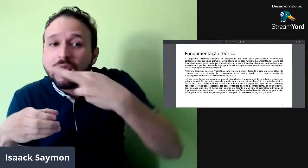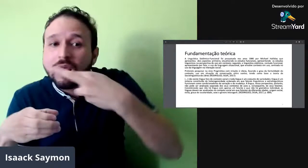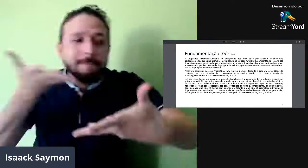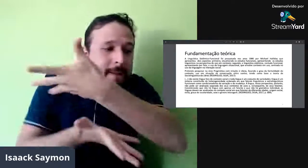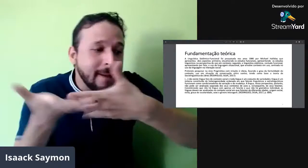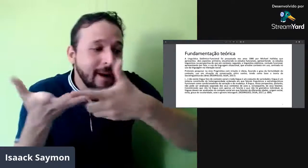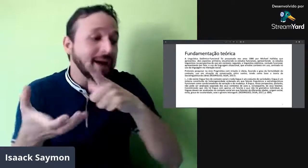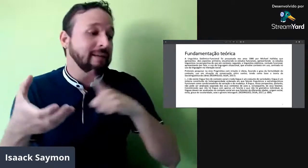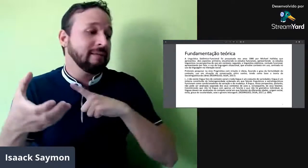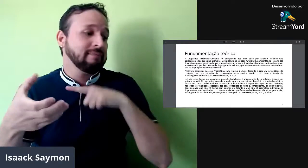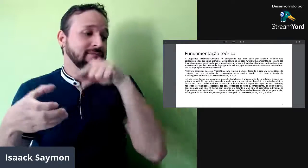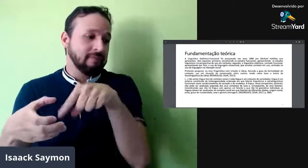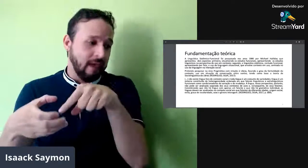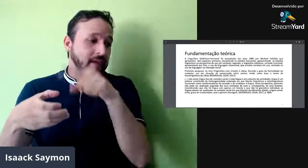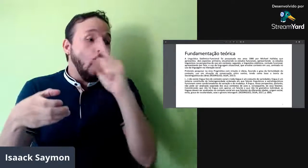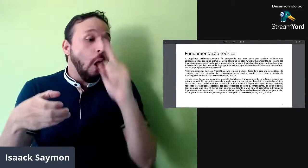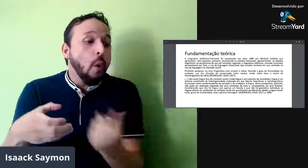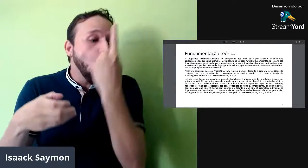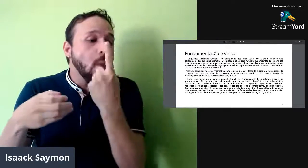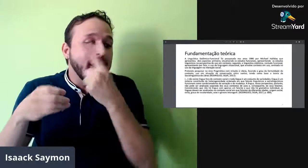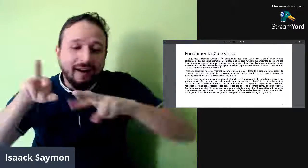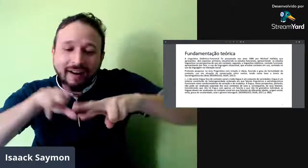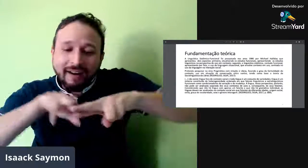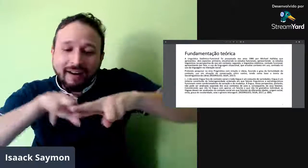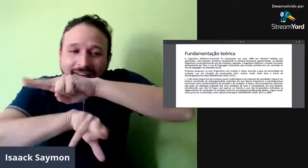um conjunto de variedades.